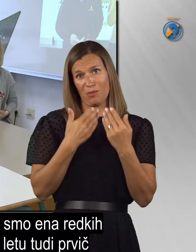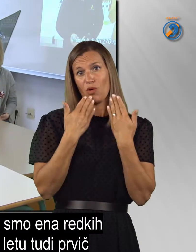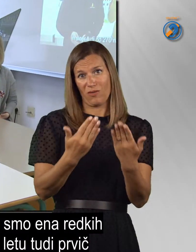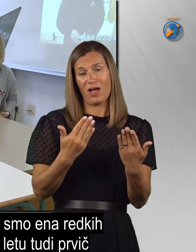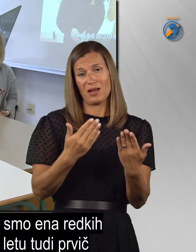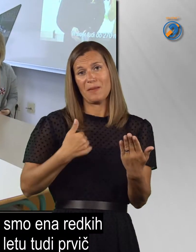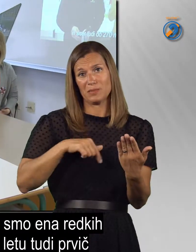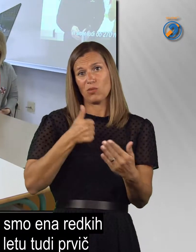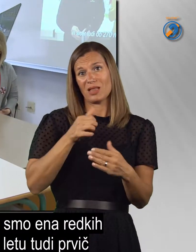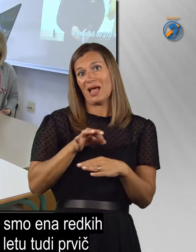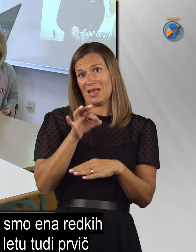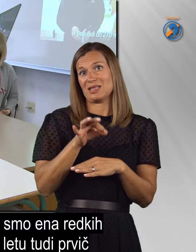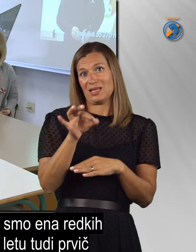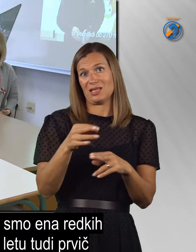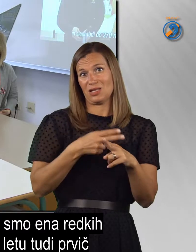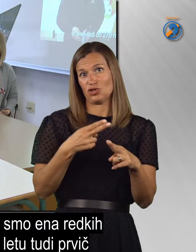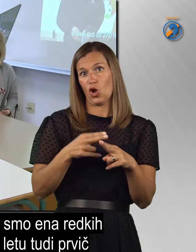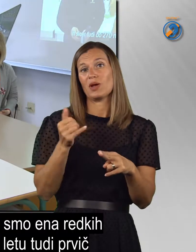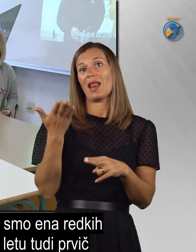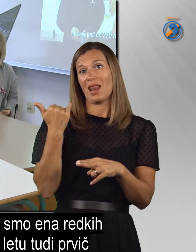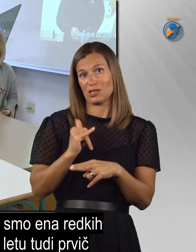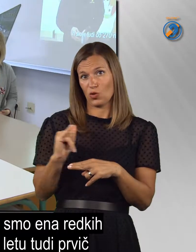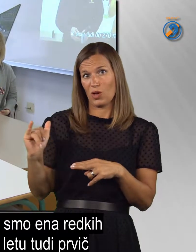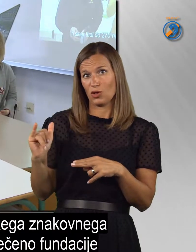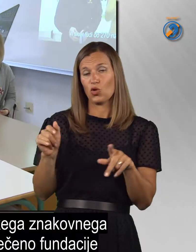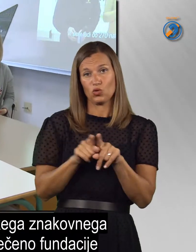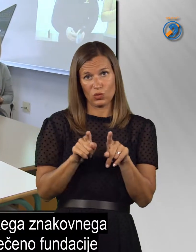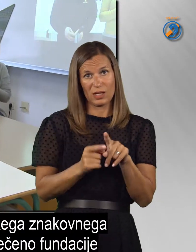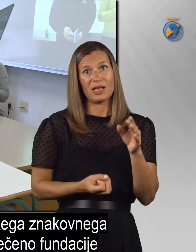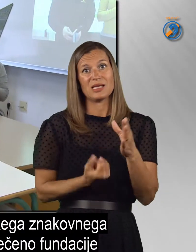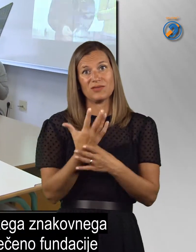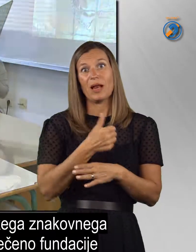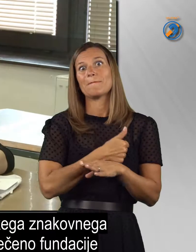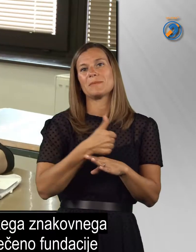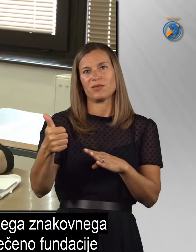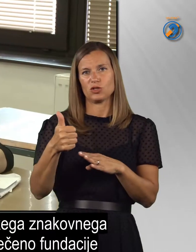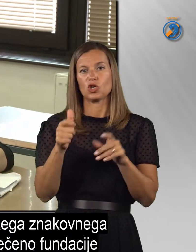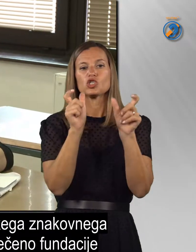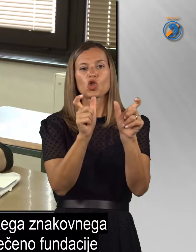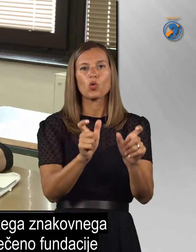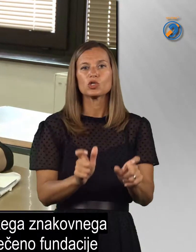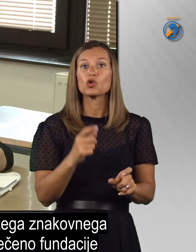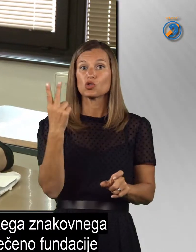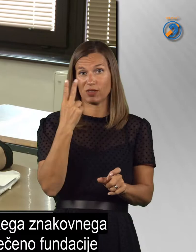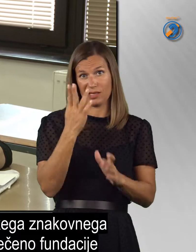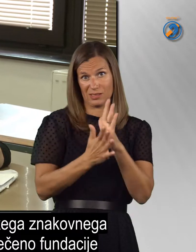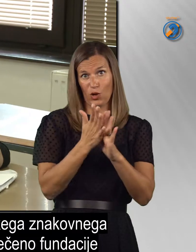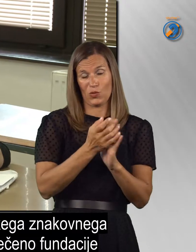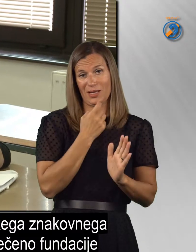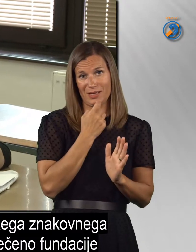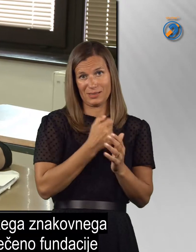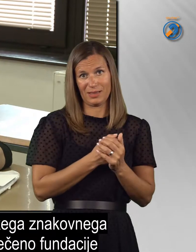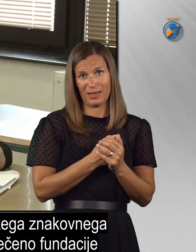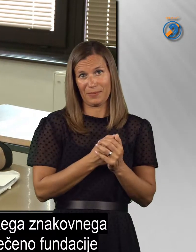redki držav, ki je v lanskem letu tudi razvila prvič slovnico slovenskega znakovnega jezika. Za